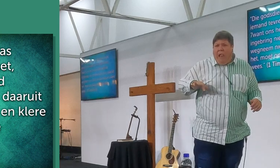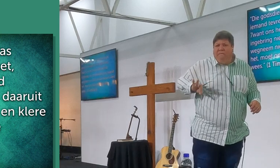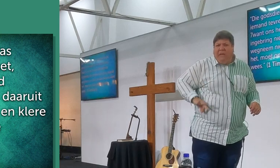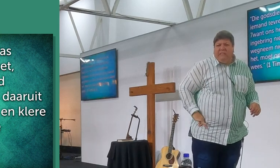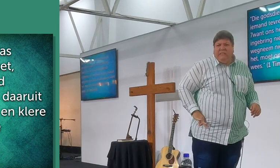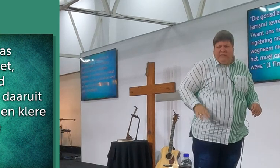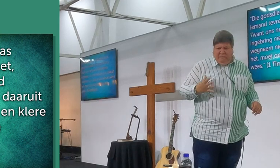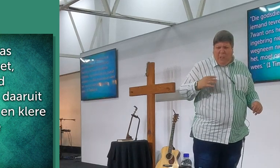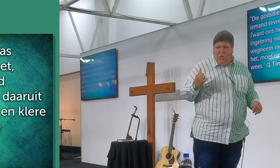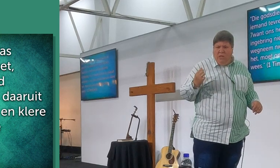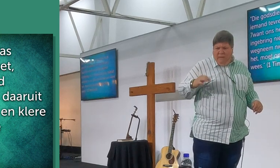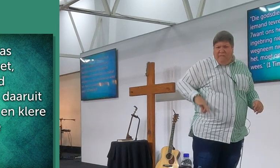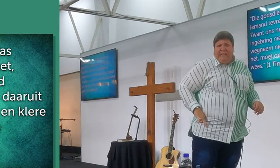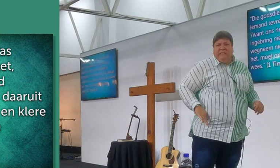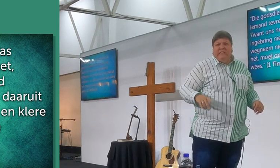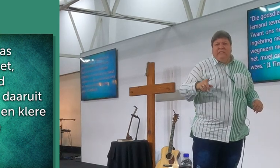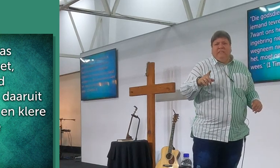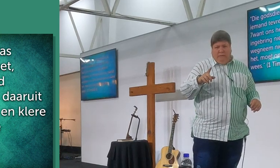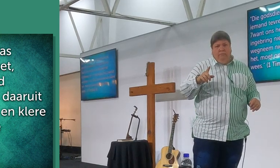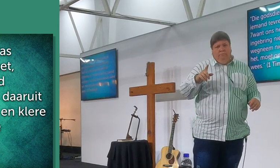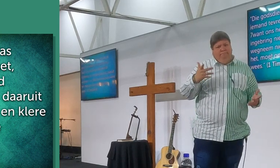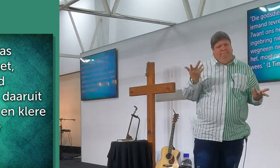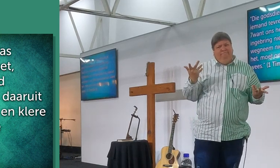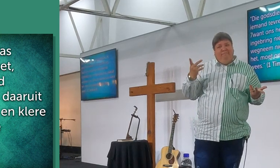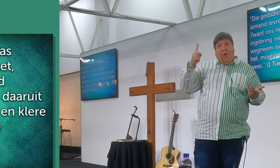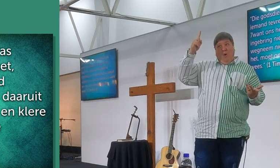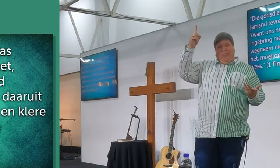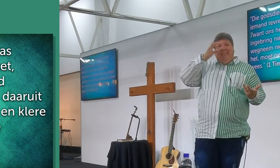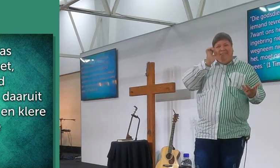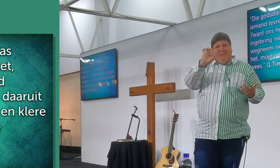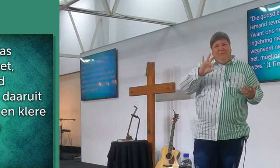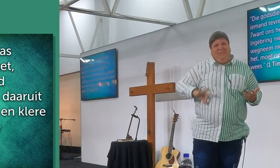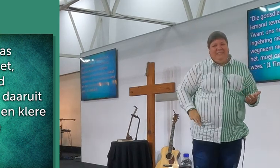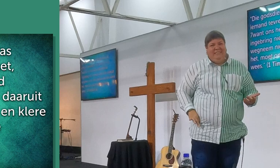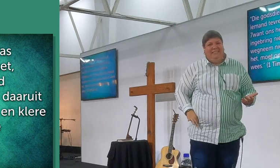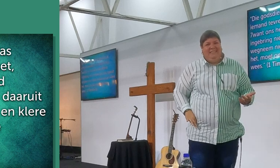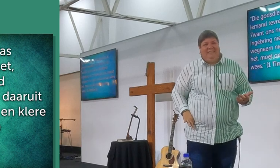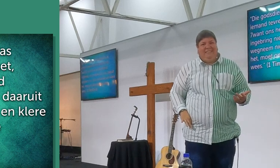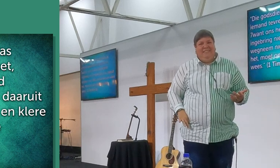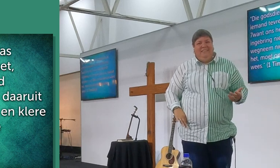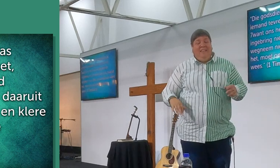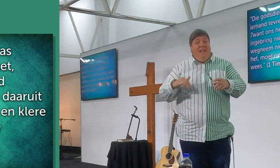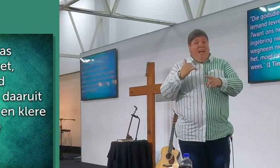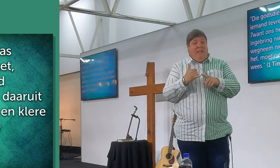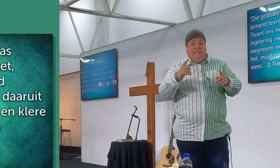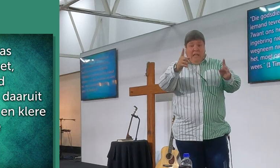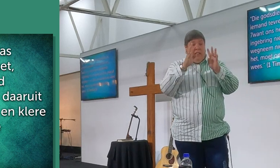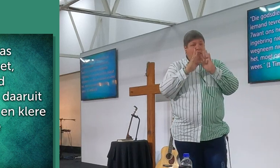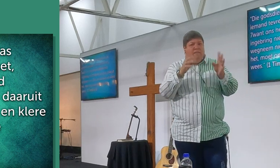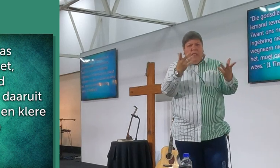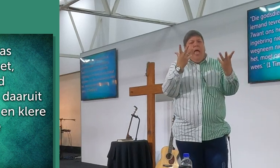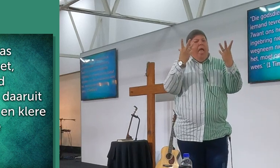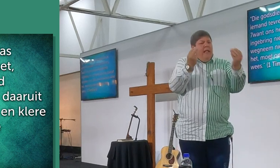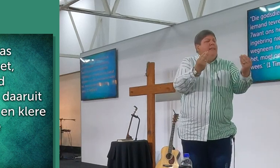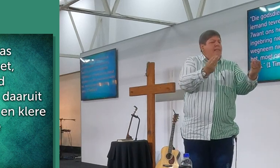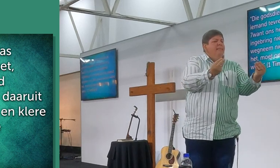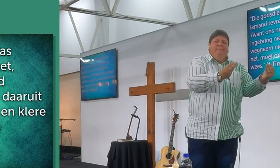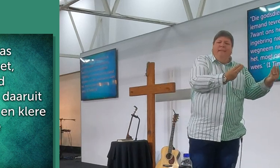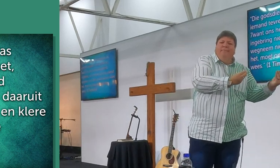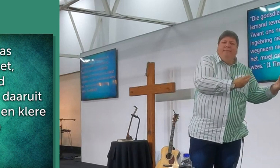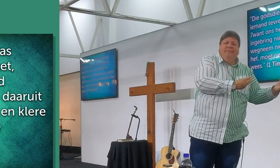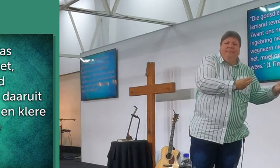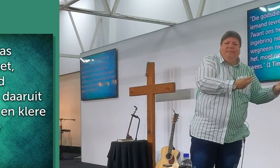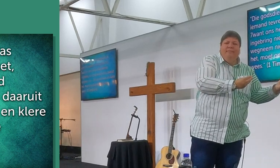ons wil allemaal groot wens maak, so ek gaan jou vertel, hoe gaan jy groot wens maak, hierdie godsdienst is een groot wens, as iemand tevrede is met wat hy het, dan sê jy verder,